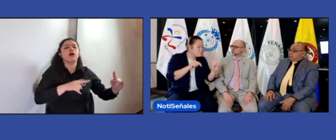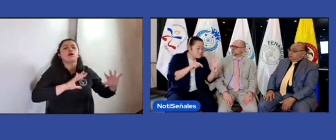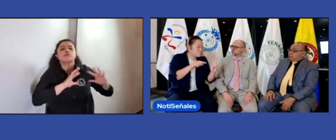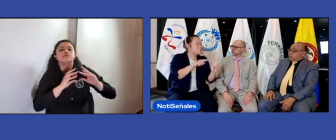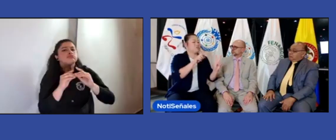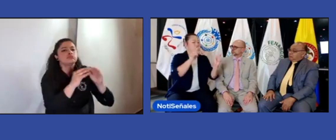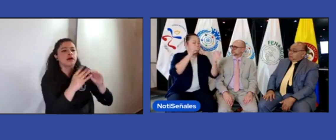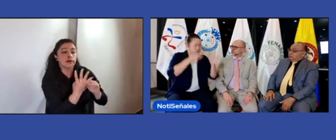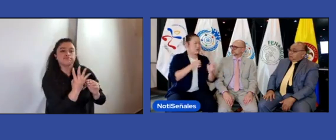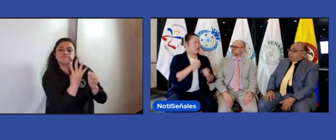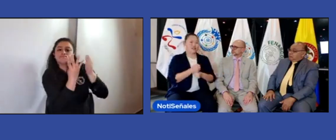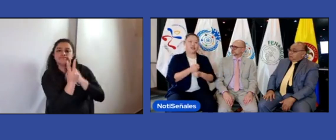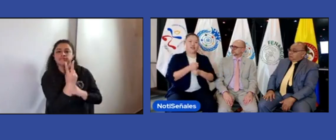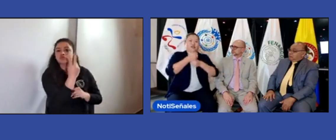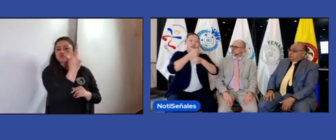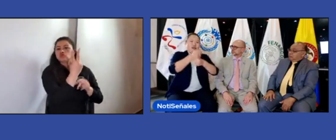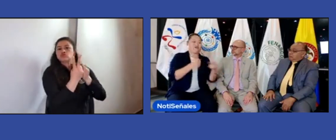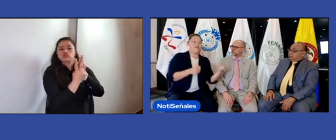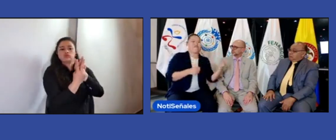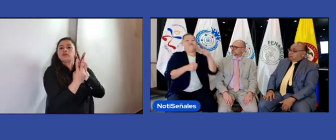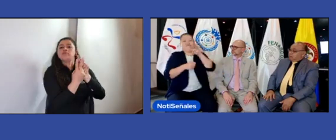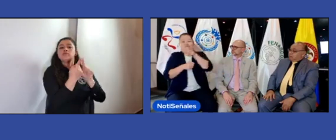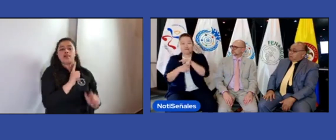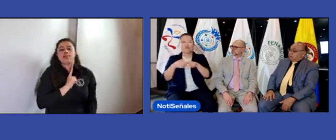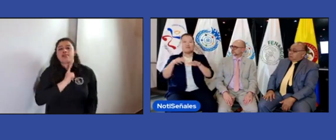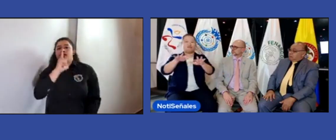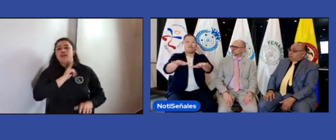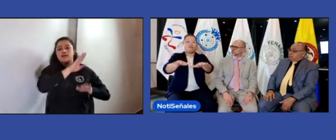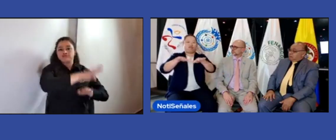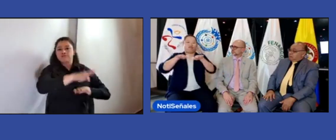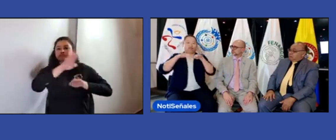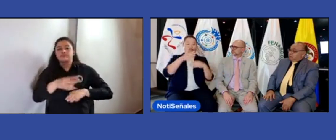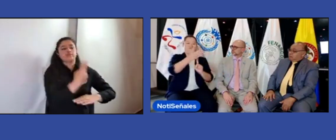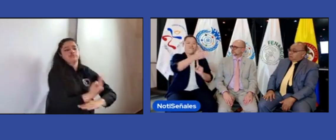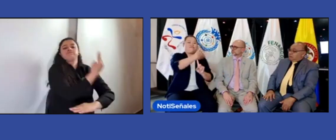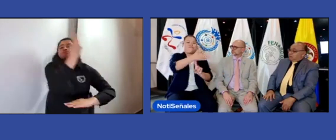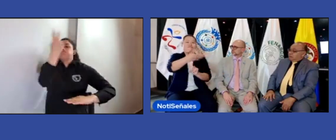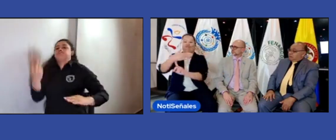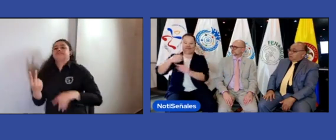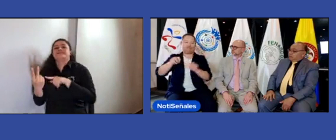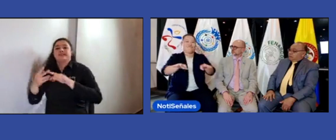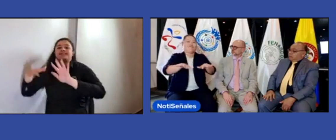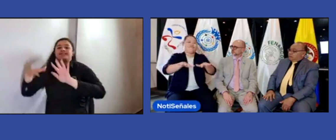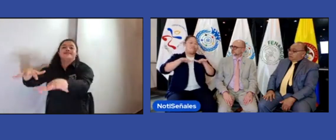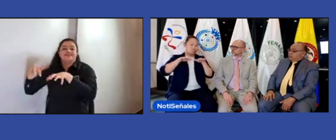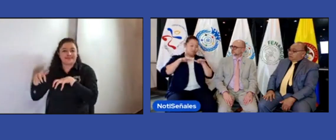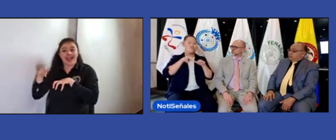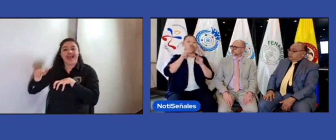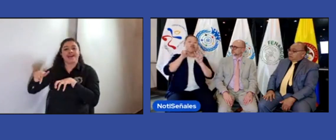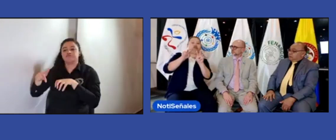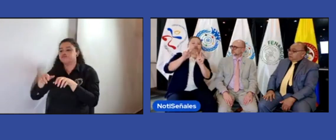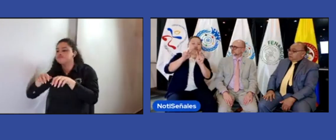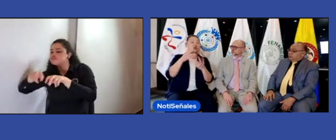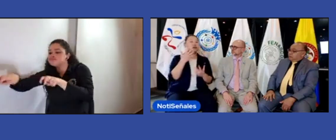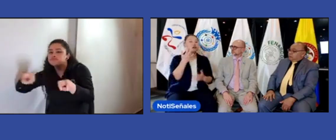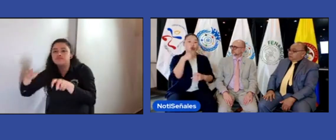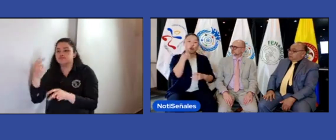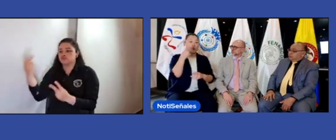Y pues, se van a escoger después de ese campamento dos personas que harán parte de